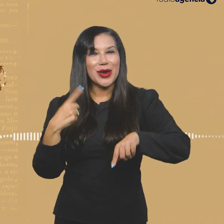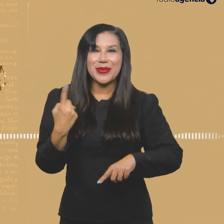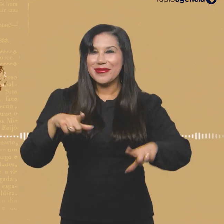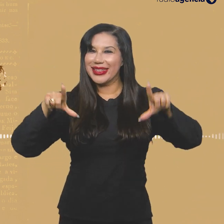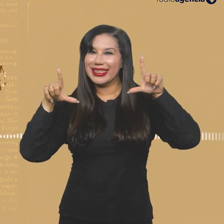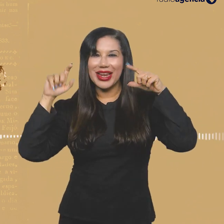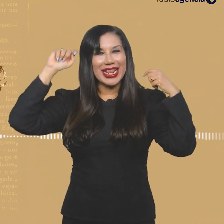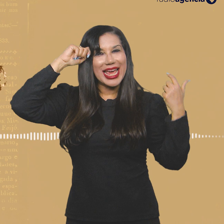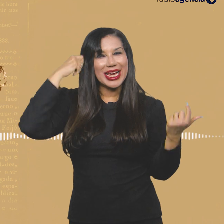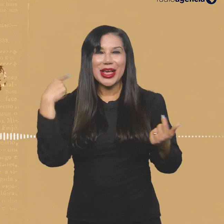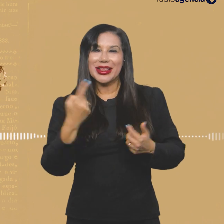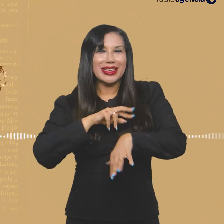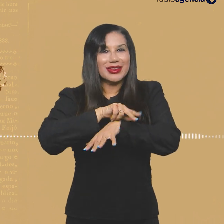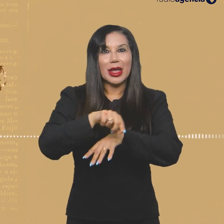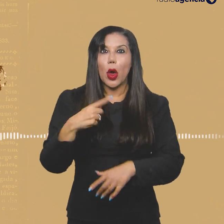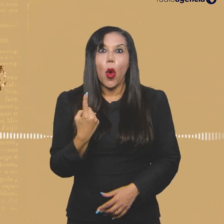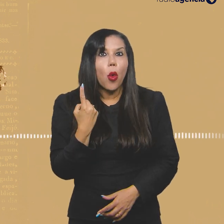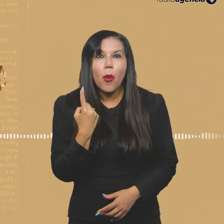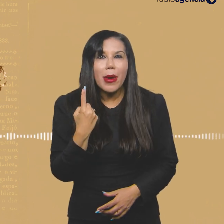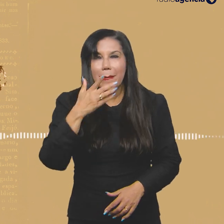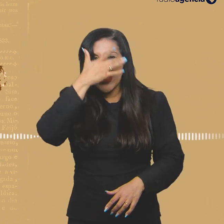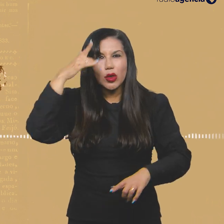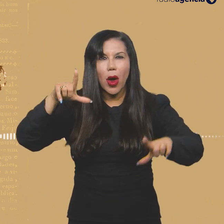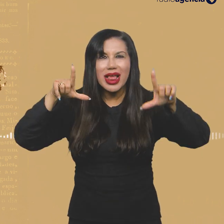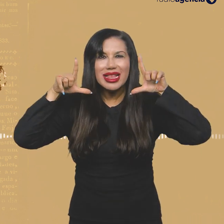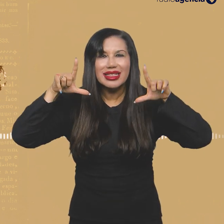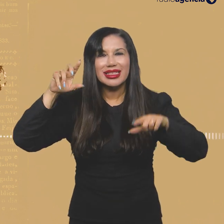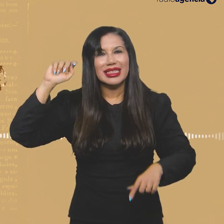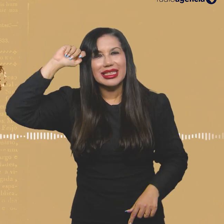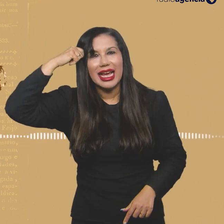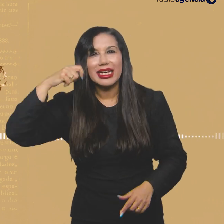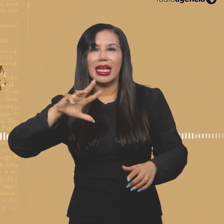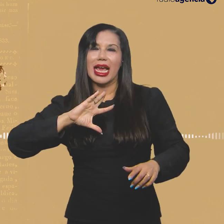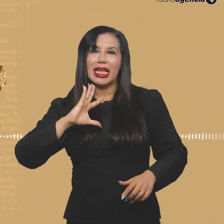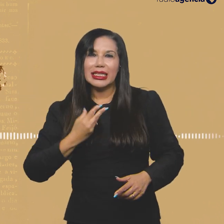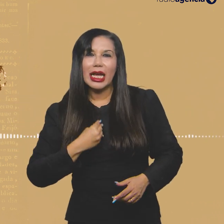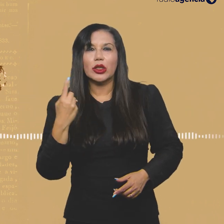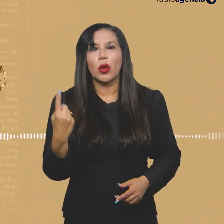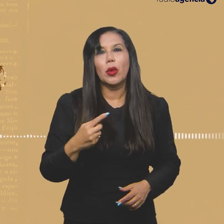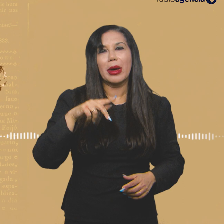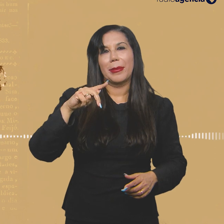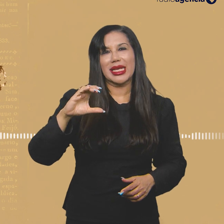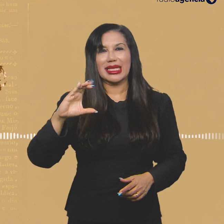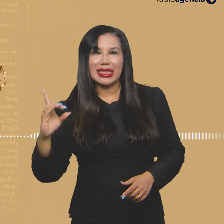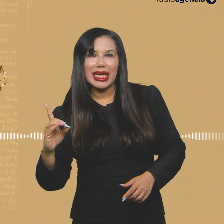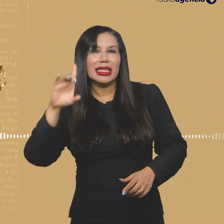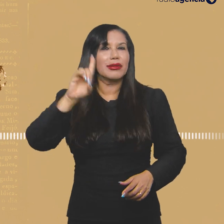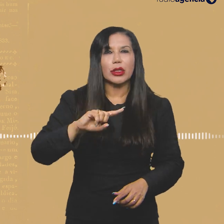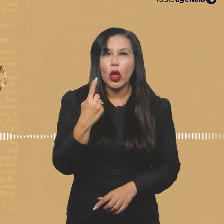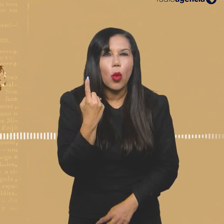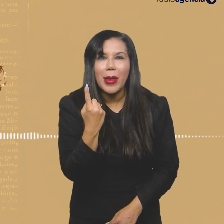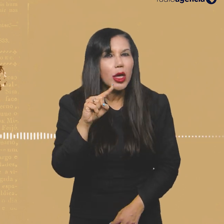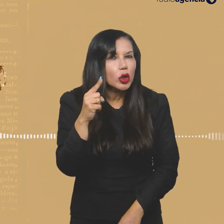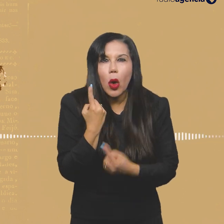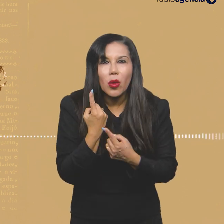apresentadora negra, olha ali, nós somos diversos, tem uma pessoa negra aqui, tem uma pessoa trans, tem uma, tem uma, tem uma, PCD tem uma, tem uma.